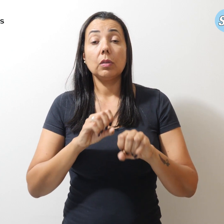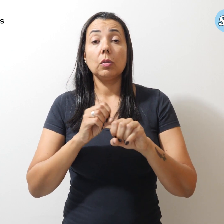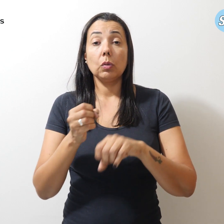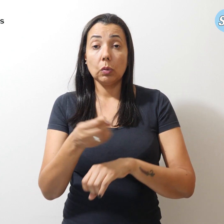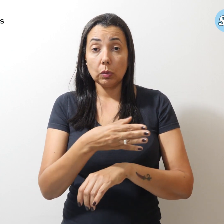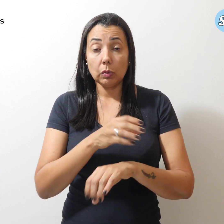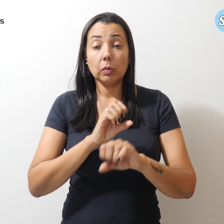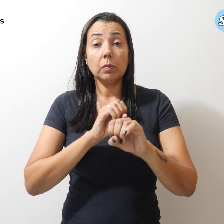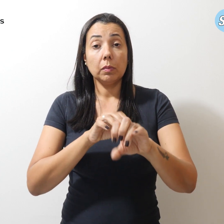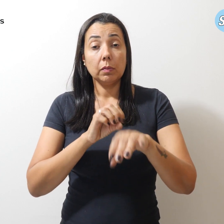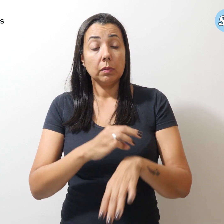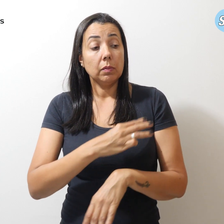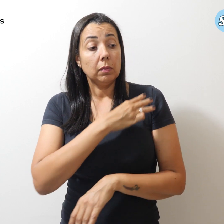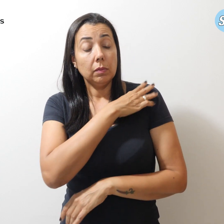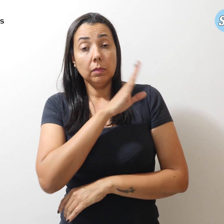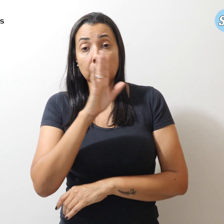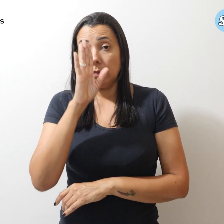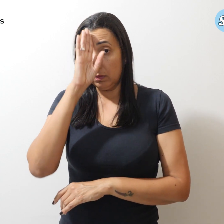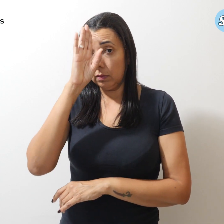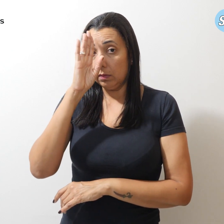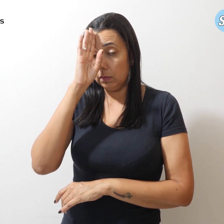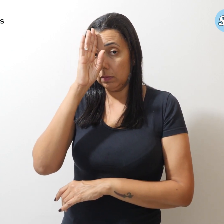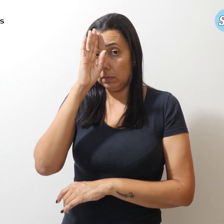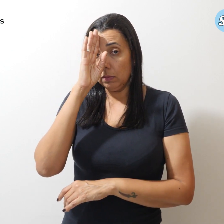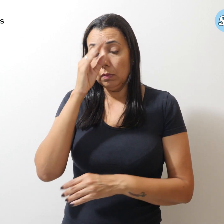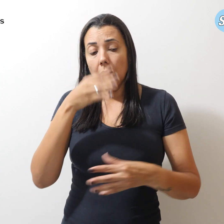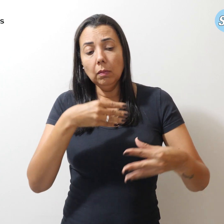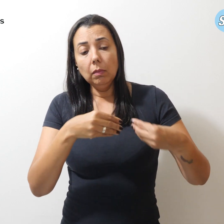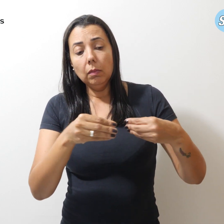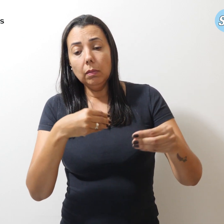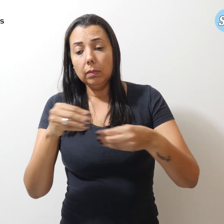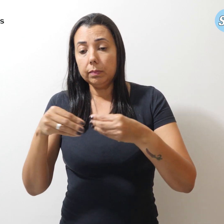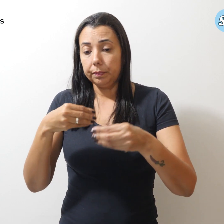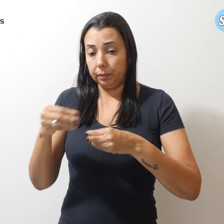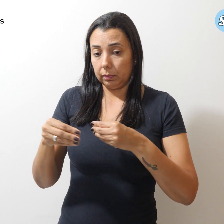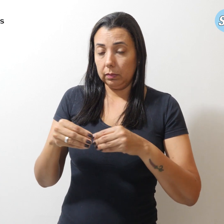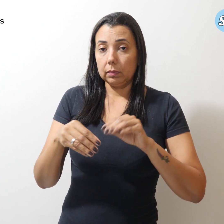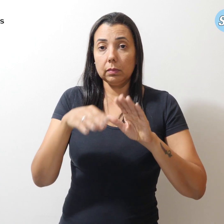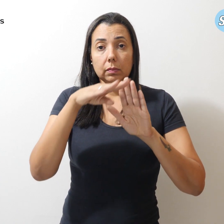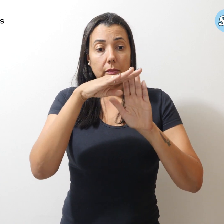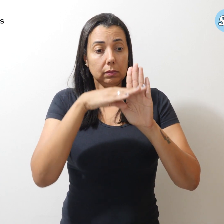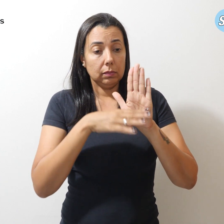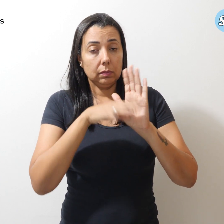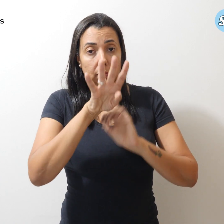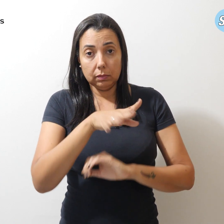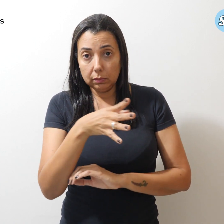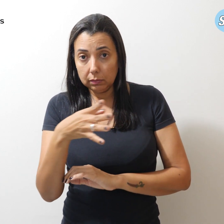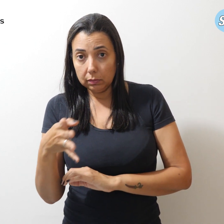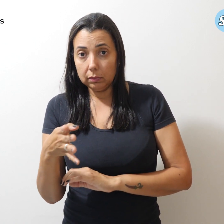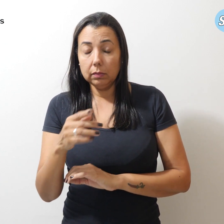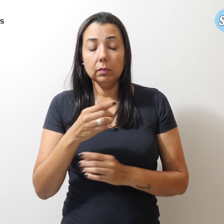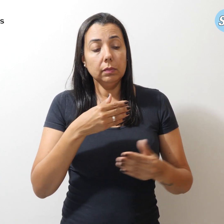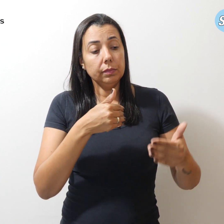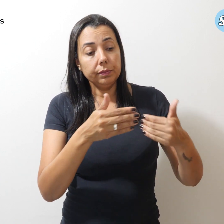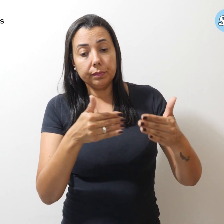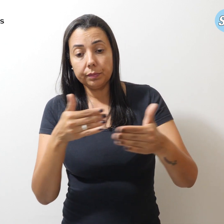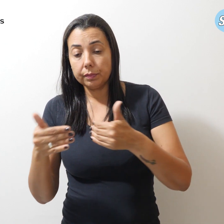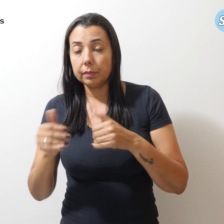médio, que prioriza a flexibilização da grade curricular, a articulação com a educação